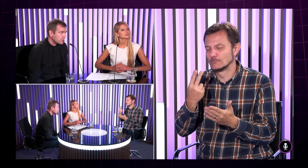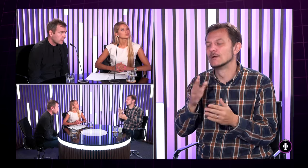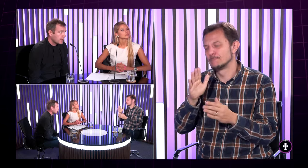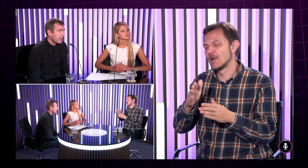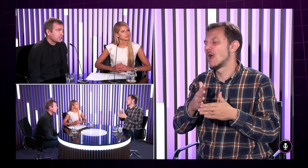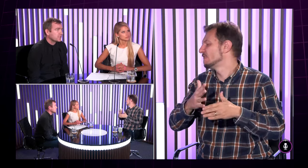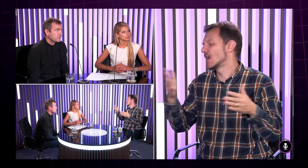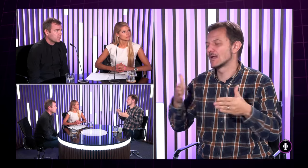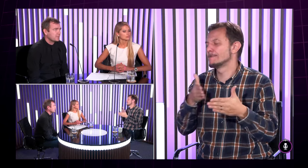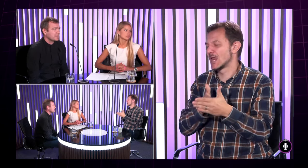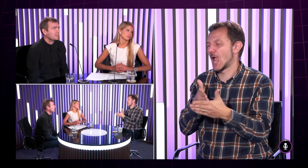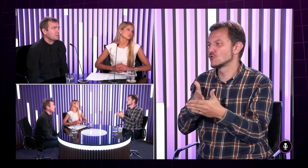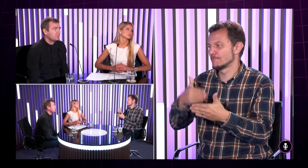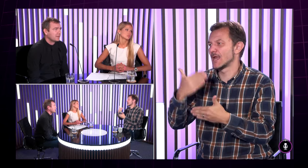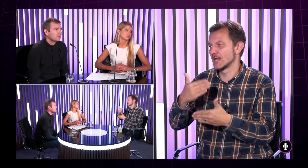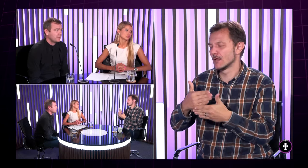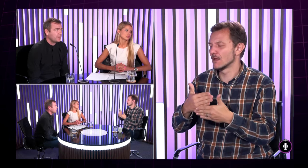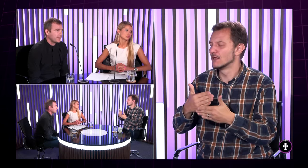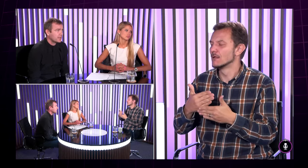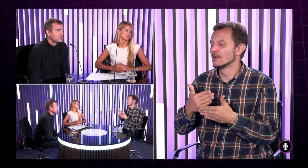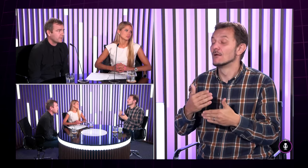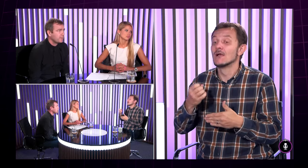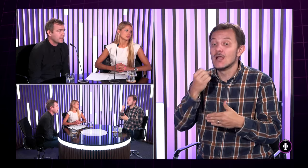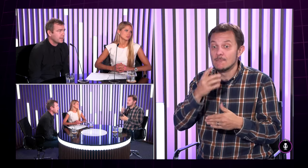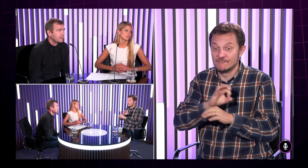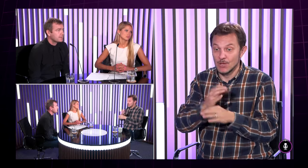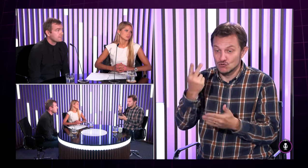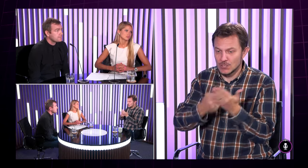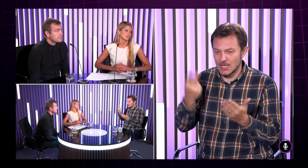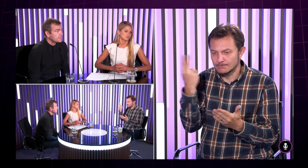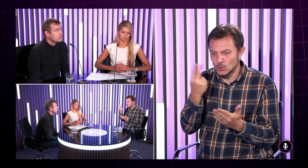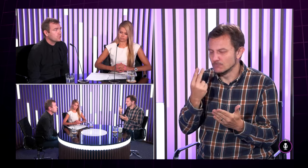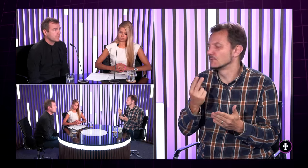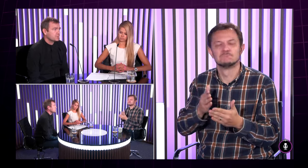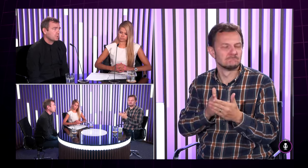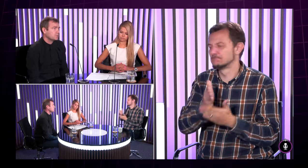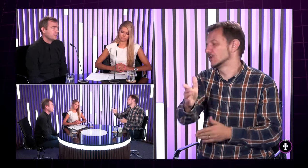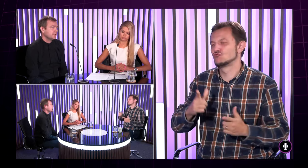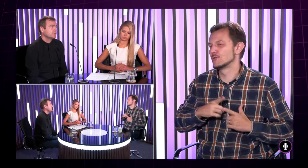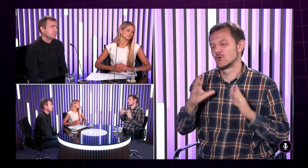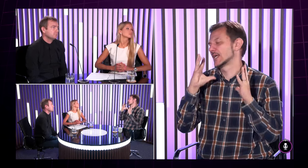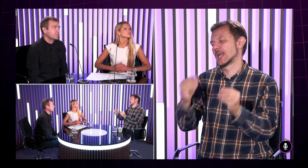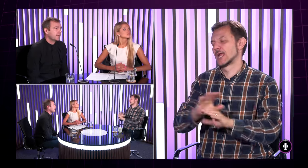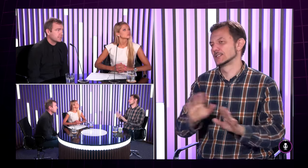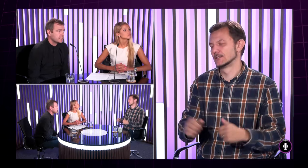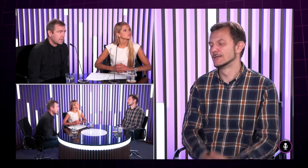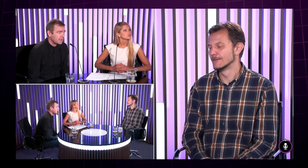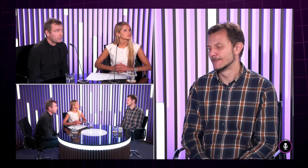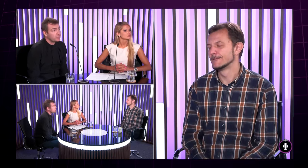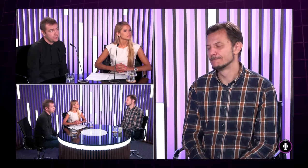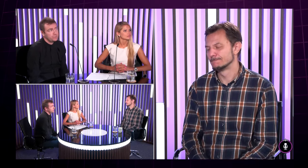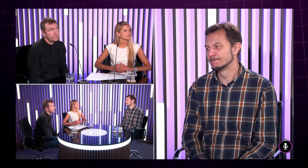gramotnosť a nečítas s porozumením, tak potom má naozaj veľa prekážok a veľa bariér. To čítanie s porozumením je také